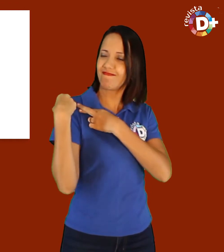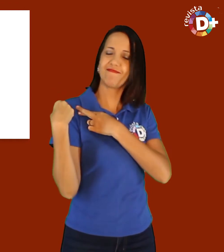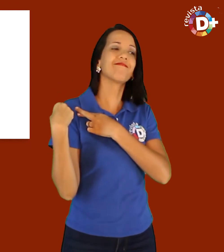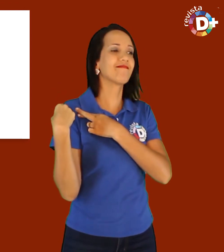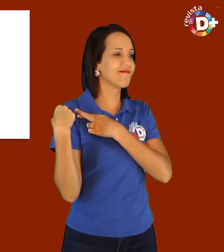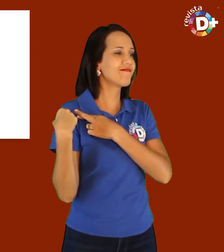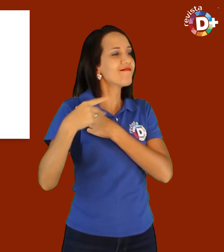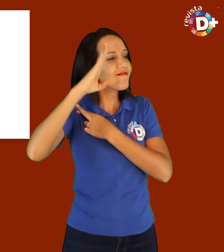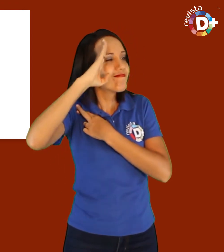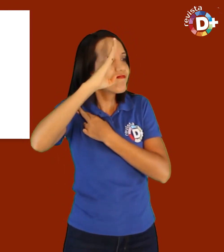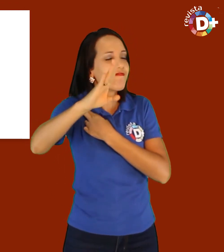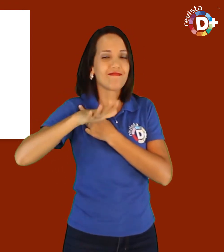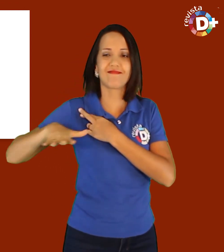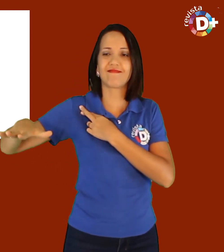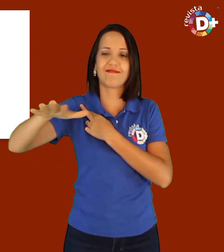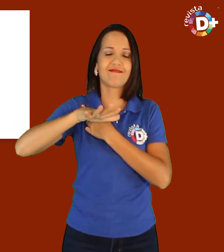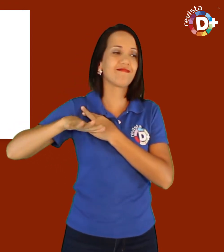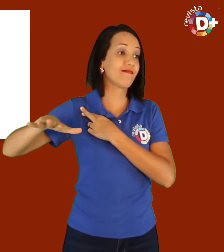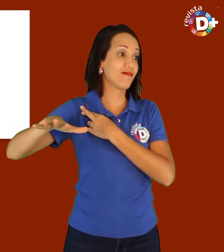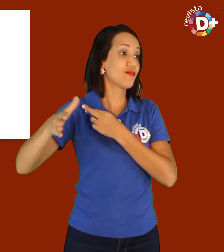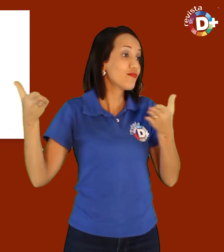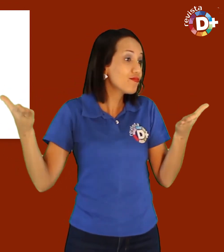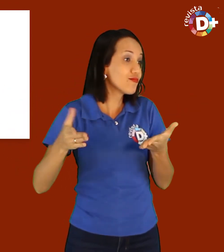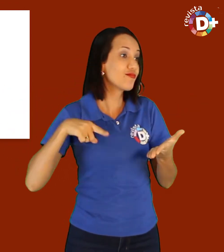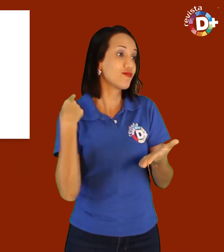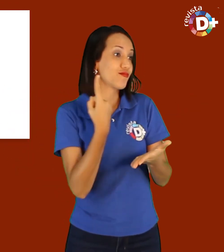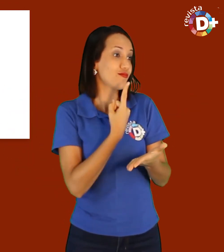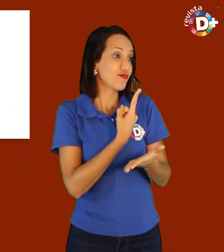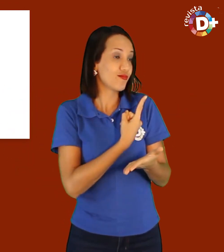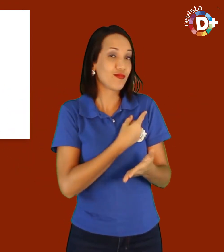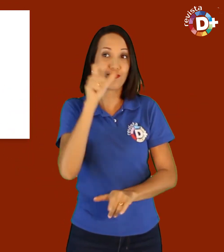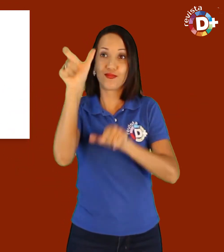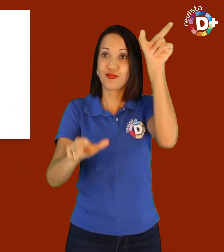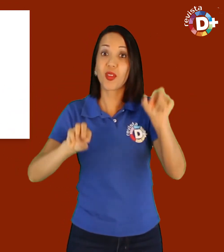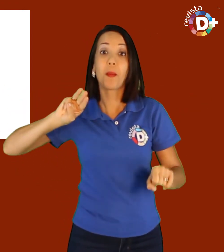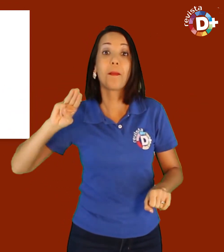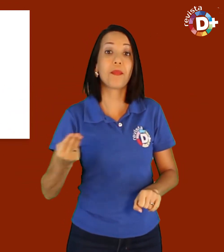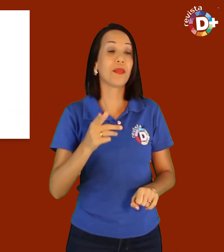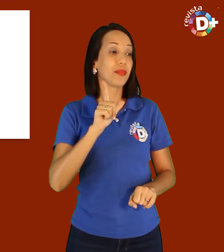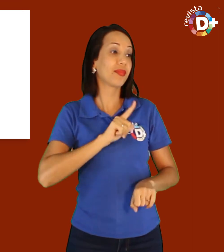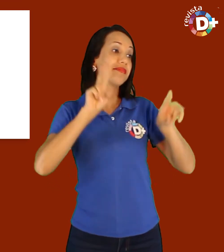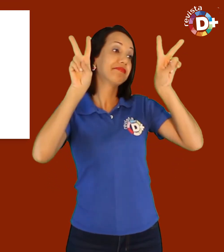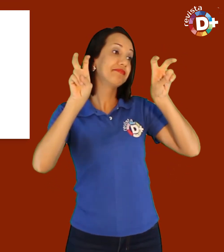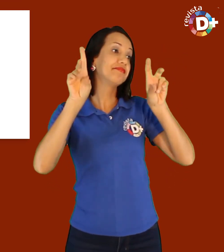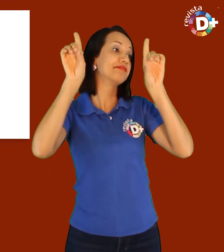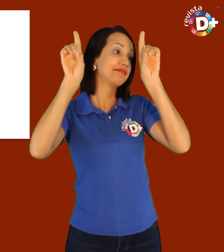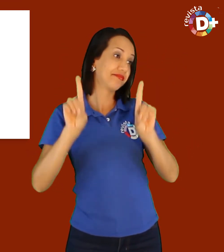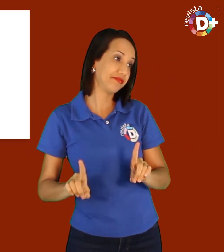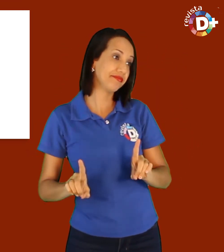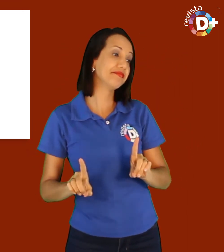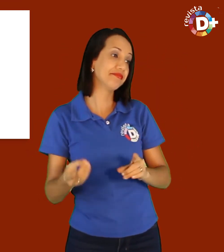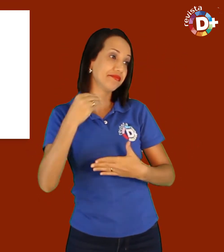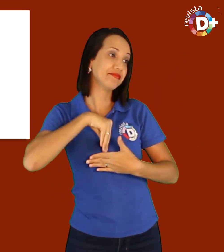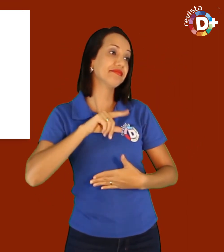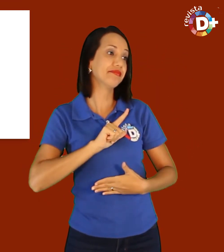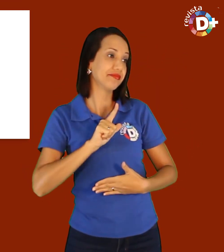importante é o compromisso com a causa e com o segmento. Hoje, somos milhares de pessoas com algum tipo de